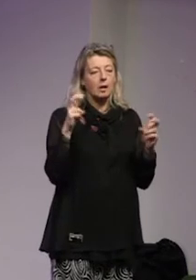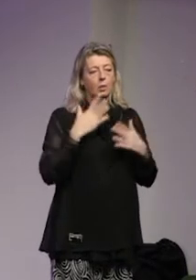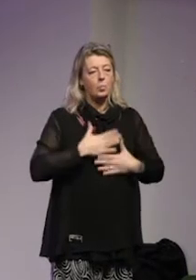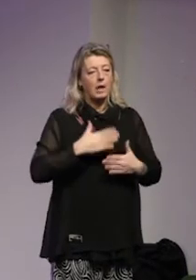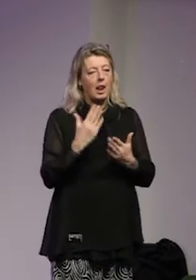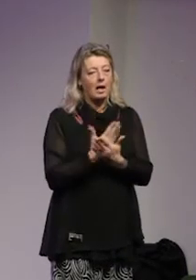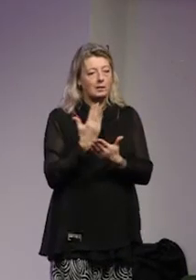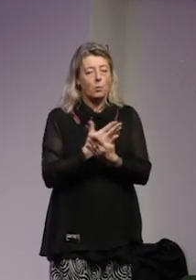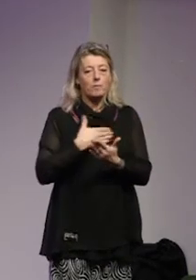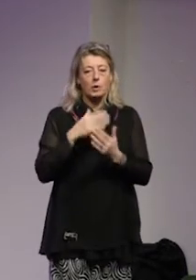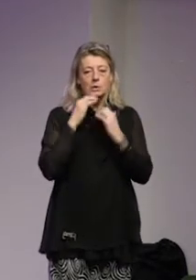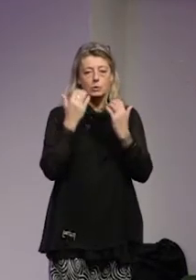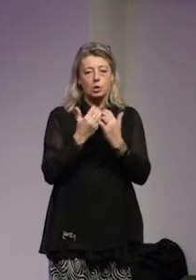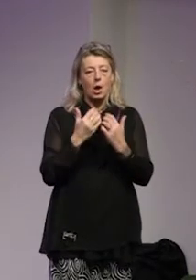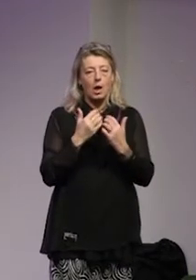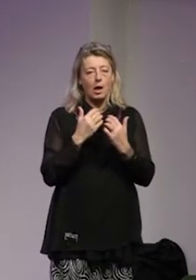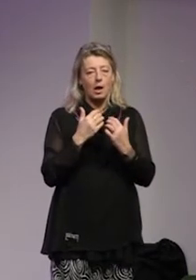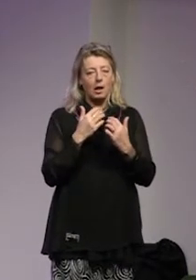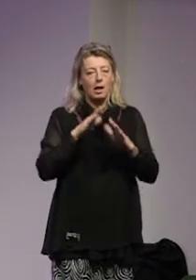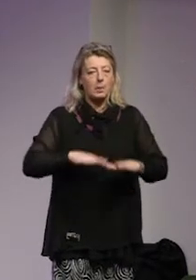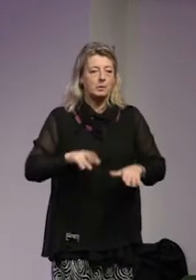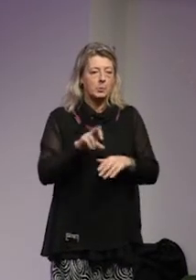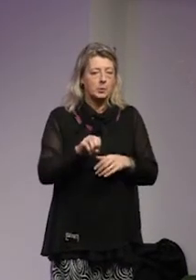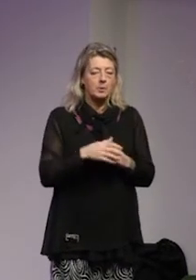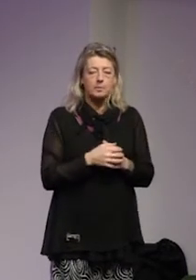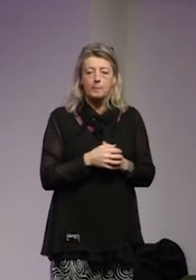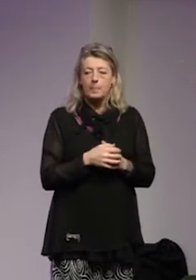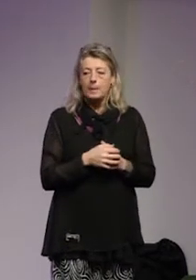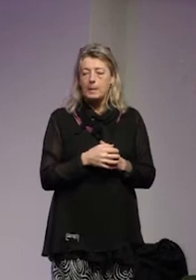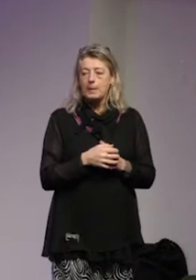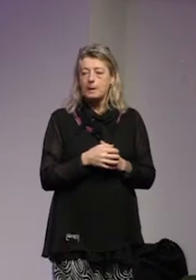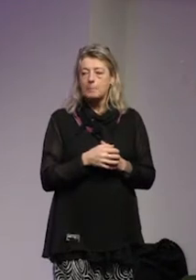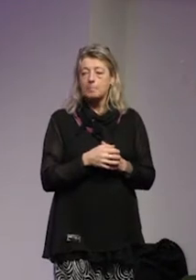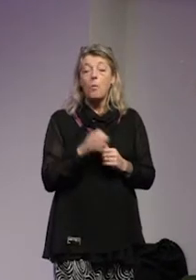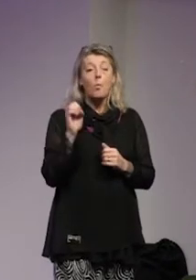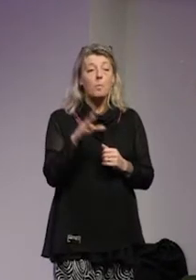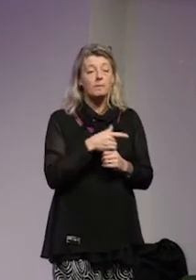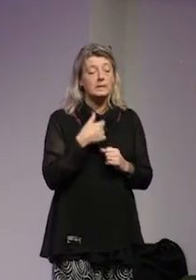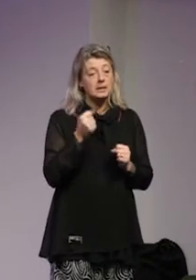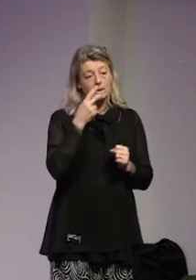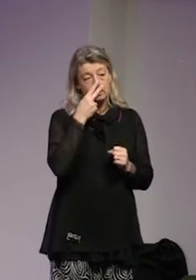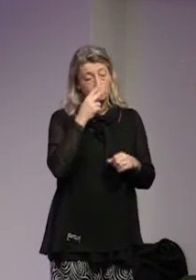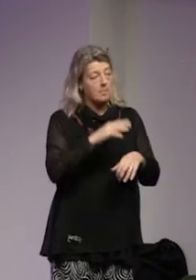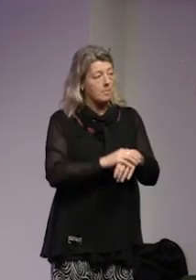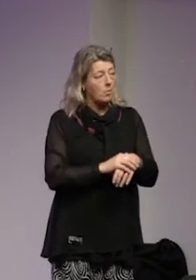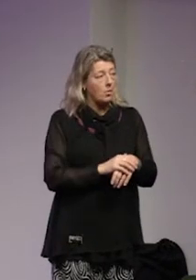och vår sociala harmoni nåväl om vi då ska gå till